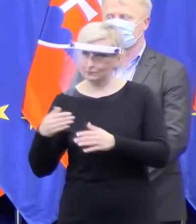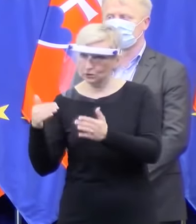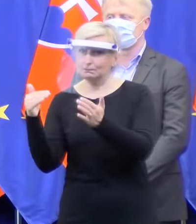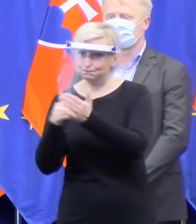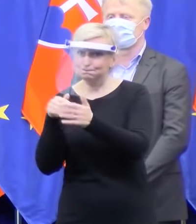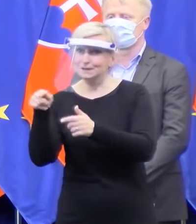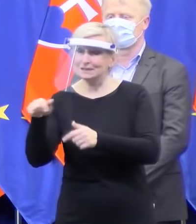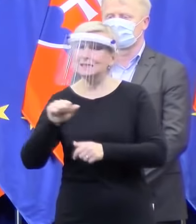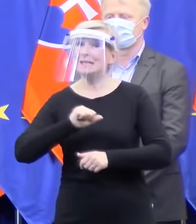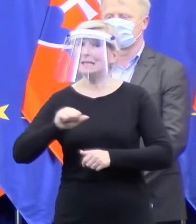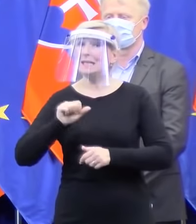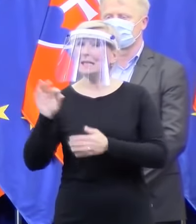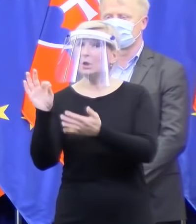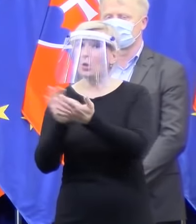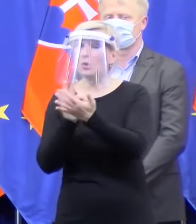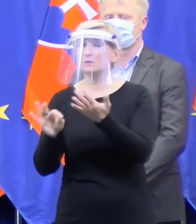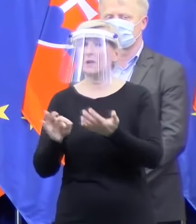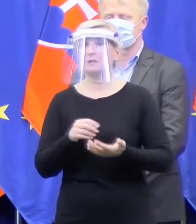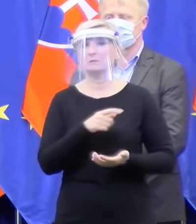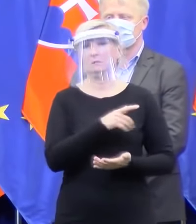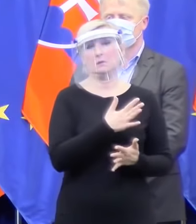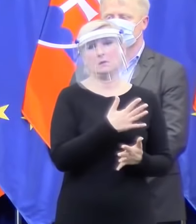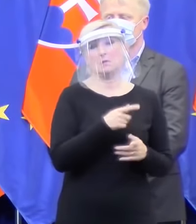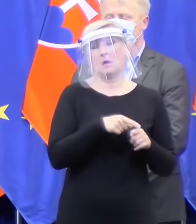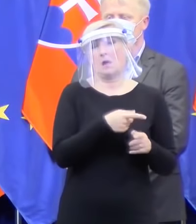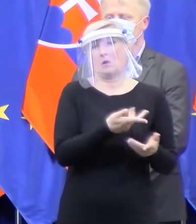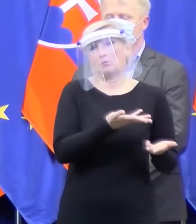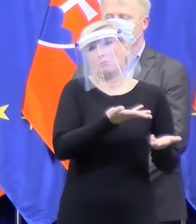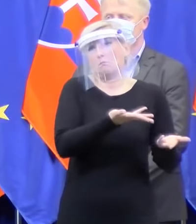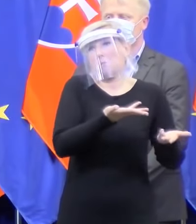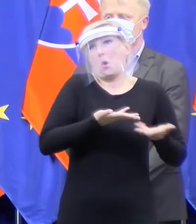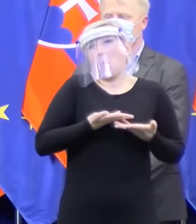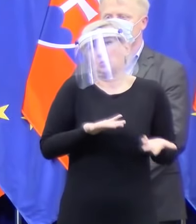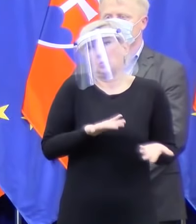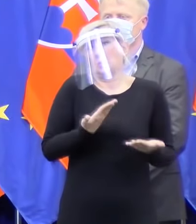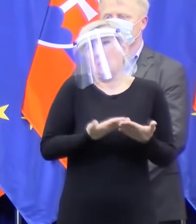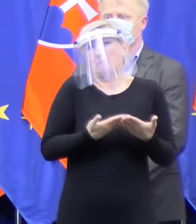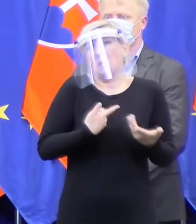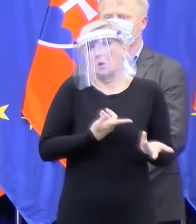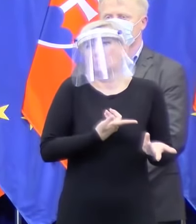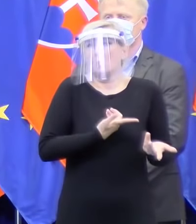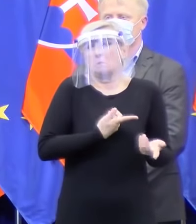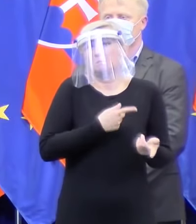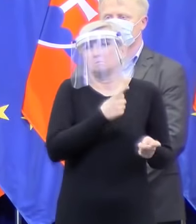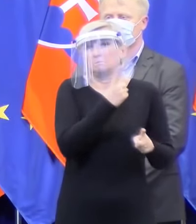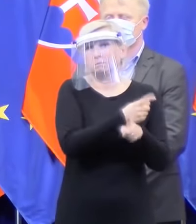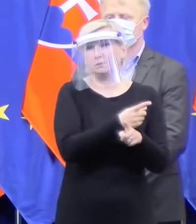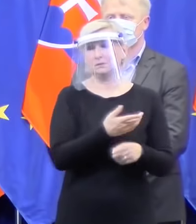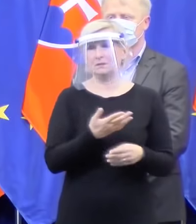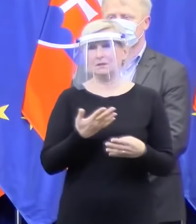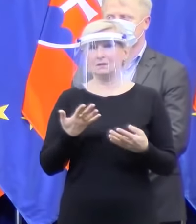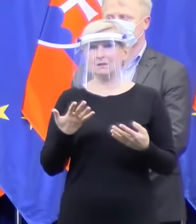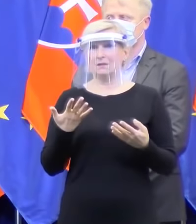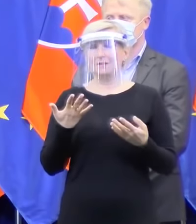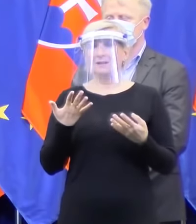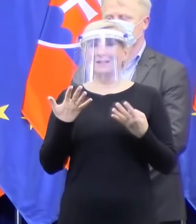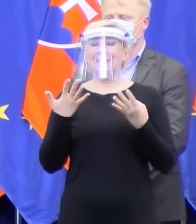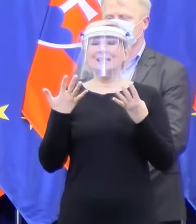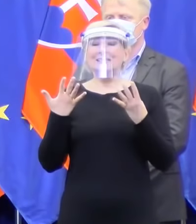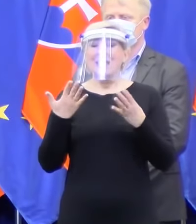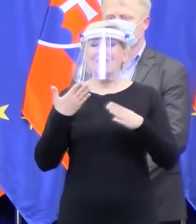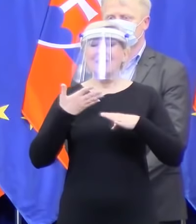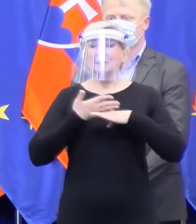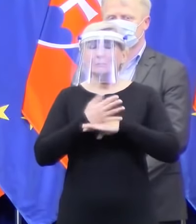Akože absolútny bordel. Iba na tejto jednej jedinej položke. Milión rýchlo testov za 9 eur a rovno do Dunaja. 9